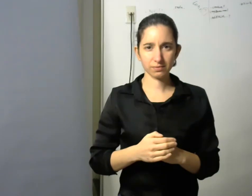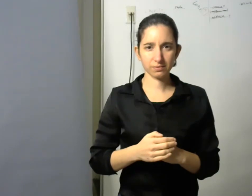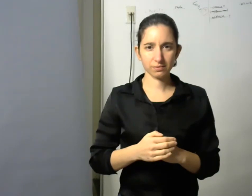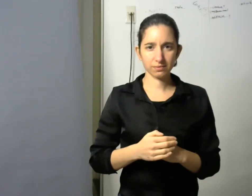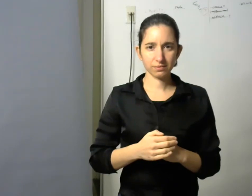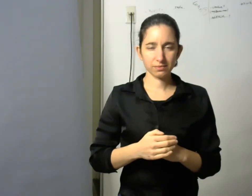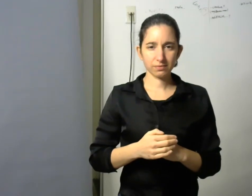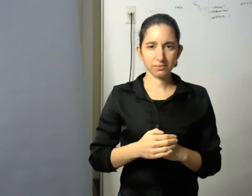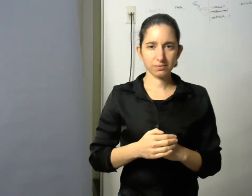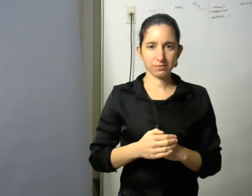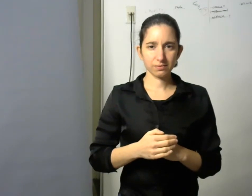¿cómo empezó todo?